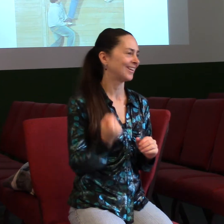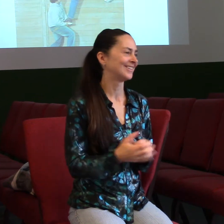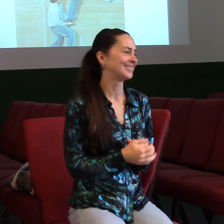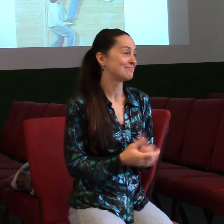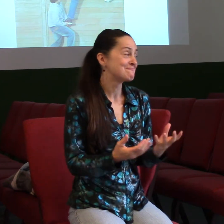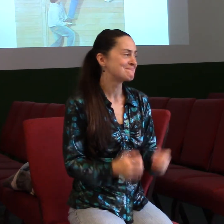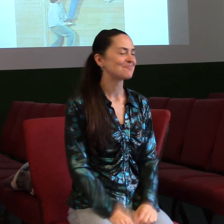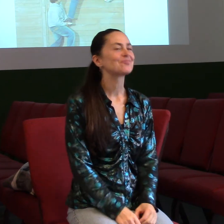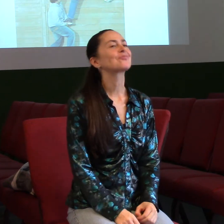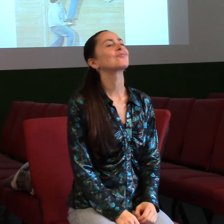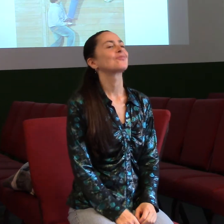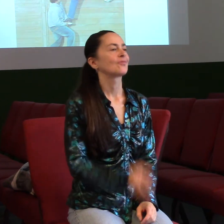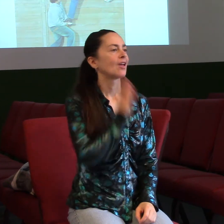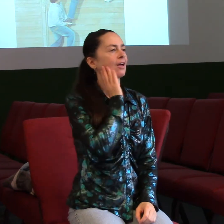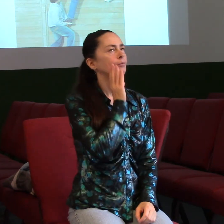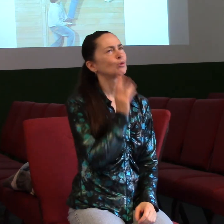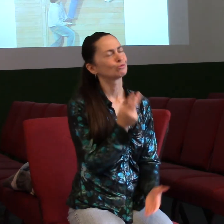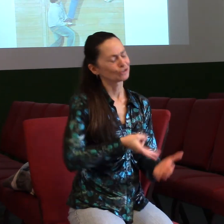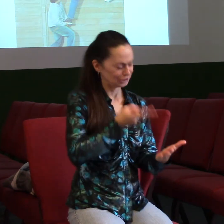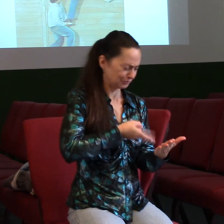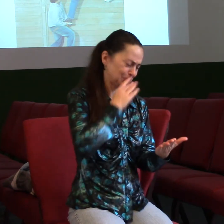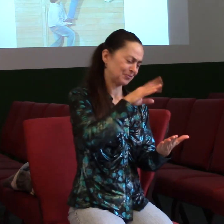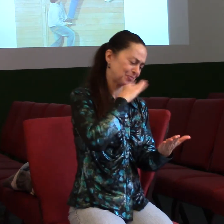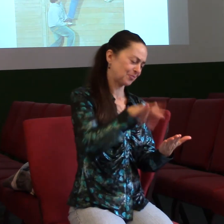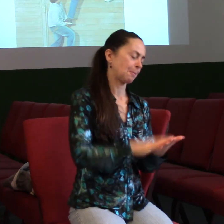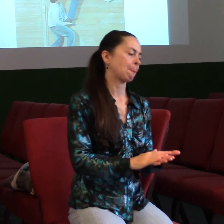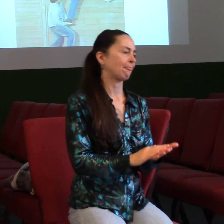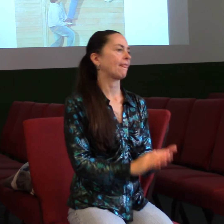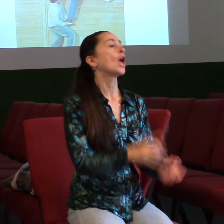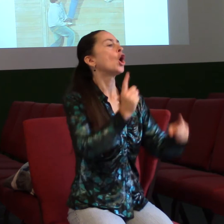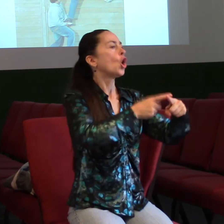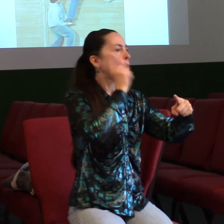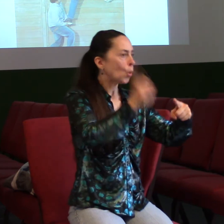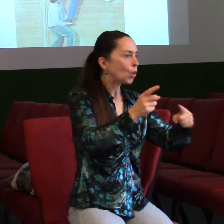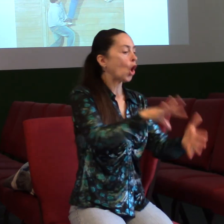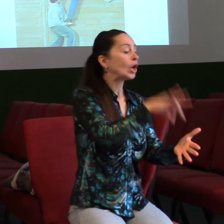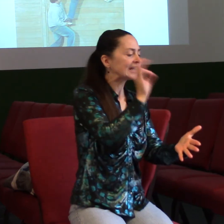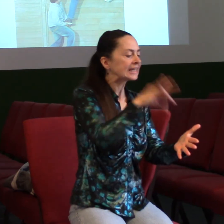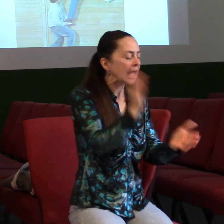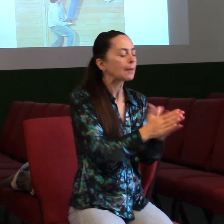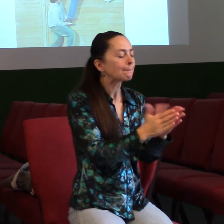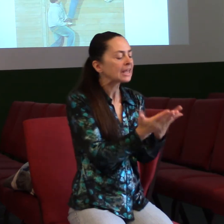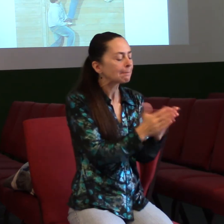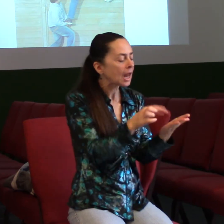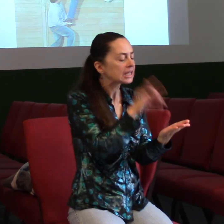Tak já vám to přečtu. Když máte za okol si nejít v Biblii to taky. Je to jediná basáž, tak nebudete muset moc listovat.